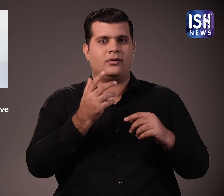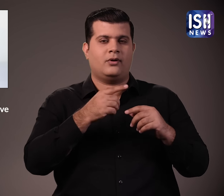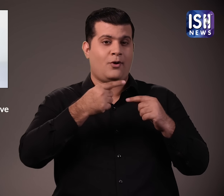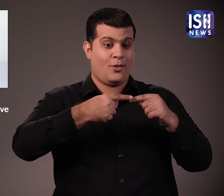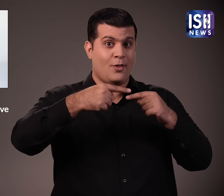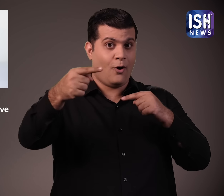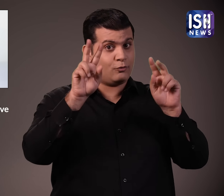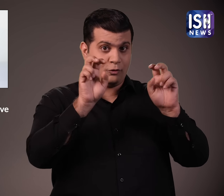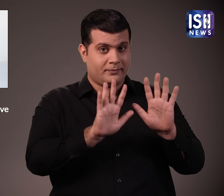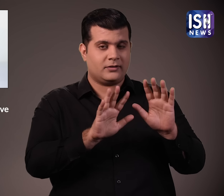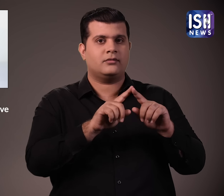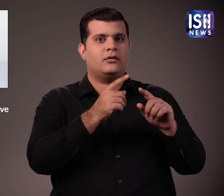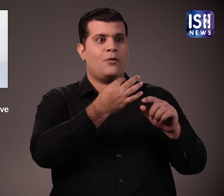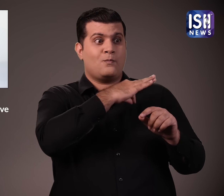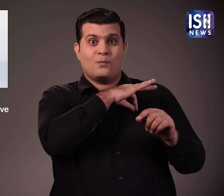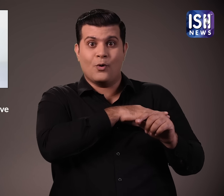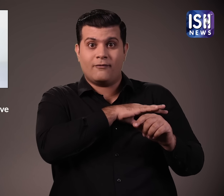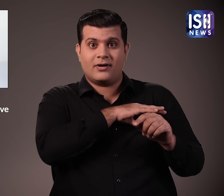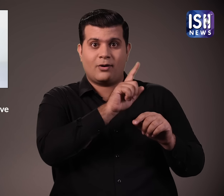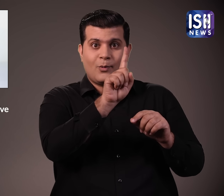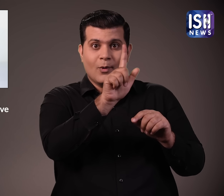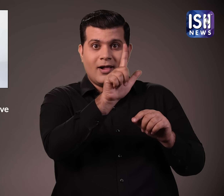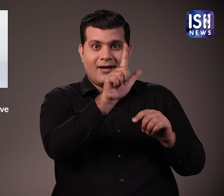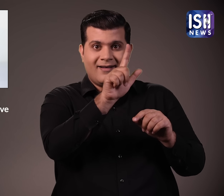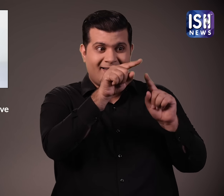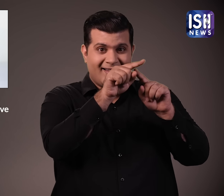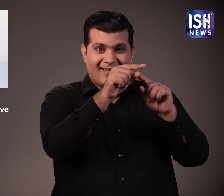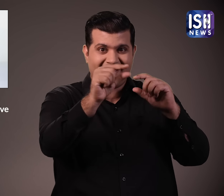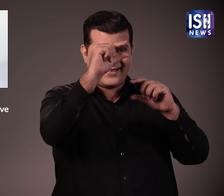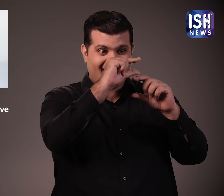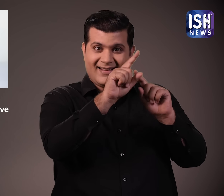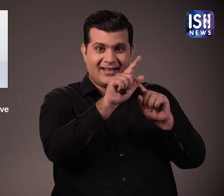एक लाप रुपए थी अब यह बढ़ा कर सवा लाप रुपए कर दी गई है